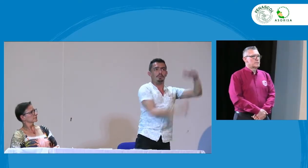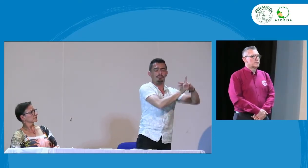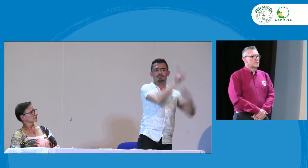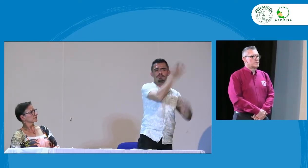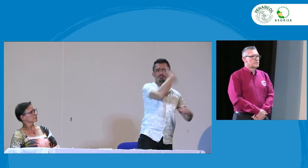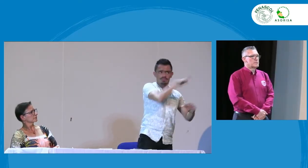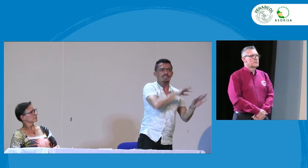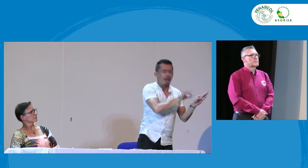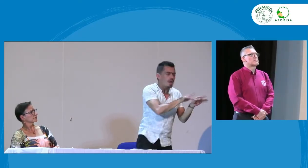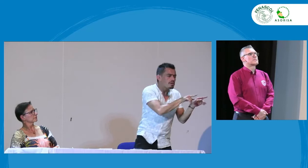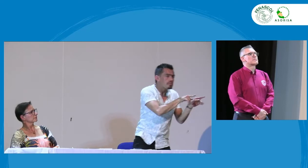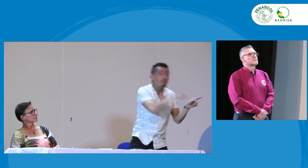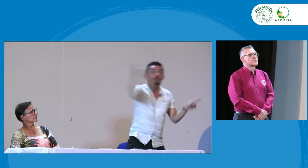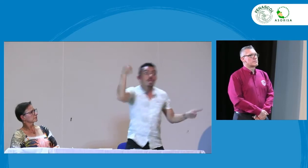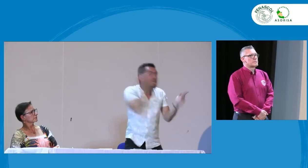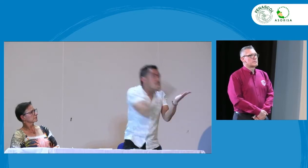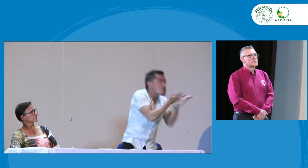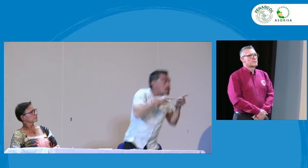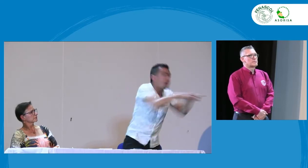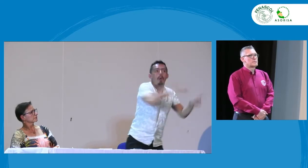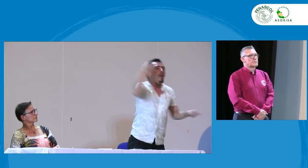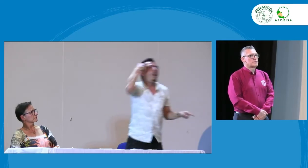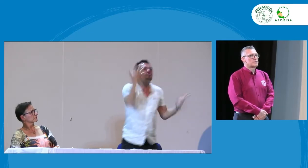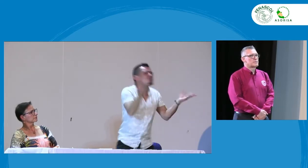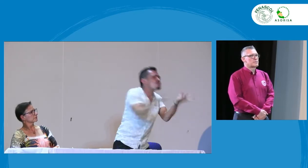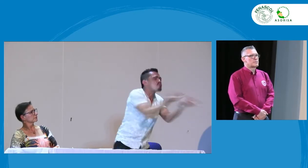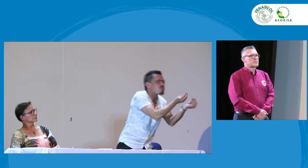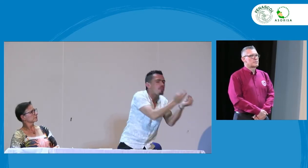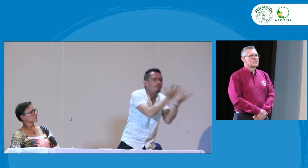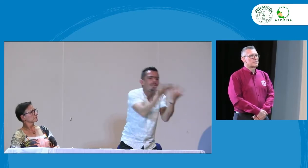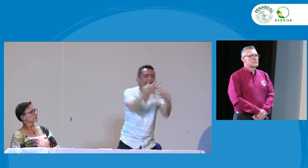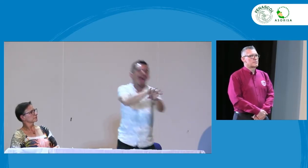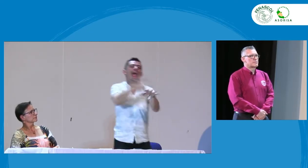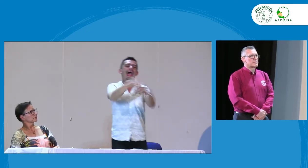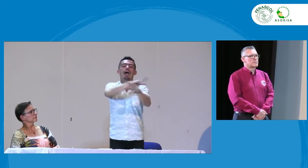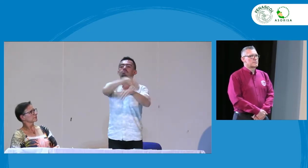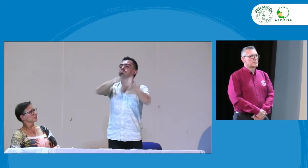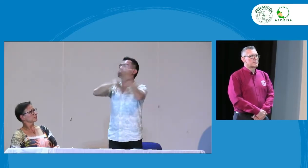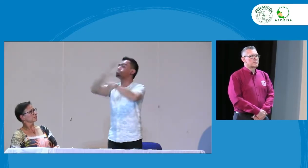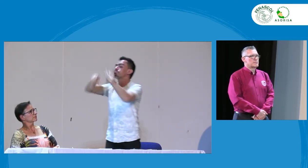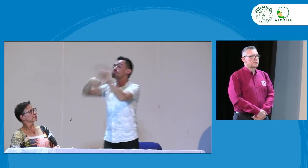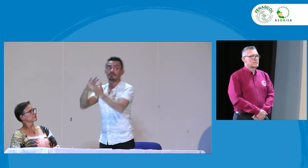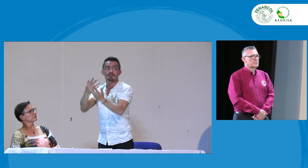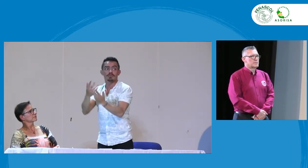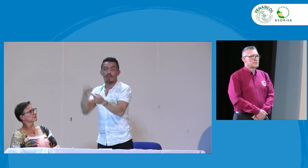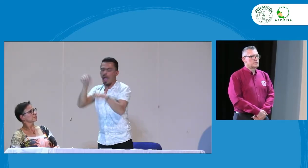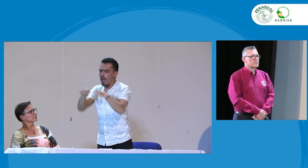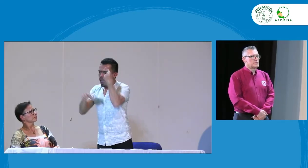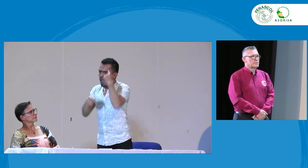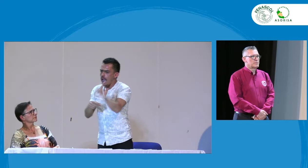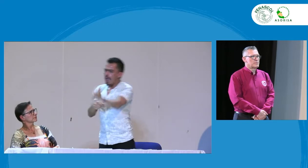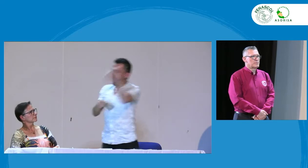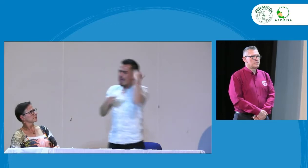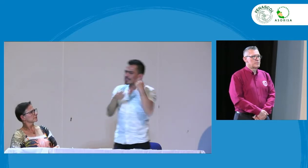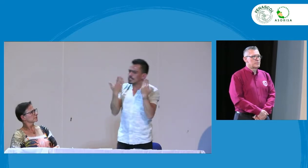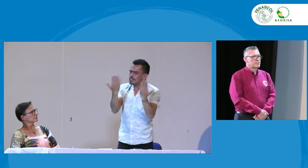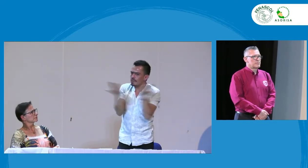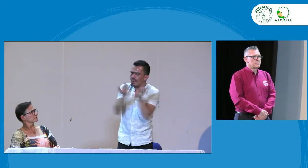esto se inició en el Colegio República de Panamá y allí se contaba con ese tema de enfoque paralelo y obviamente se hablaba en ese momento de